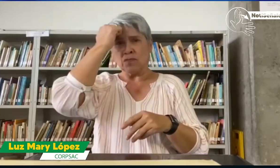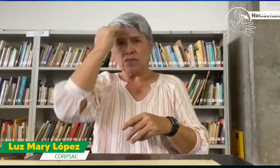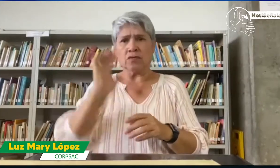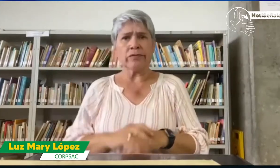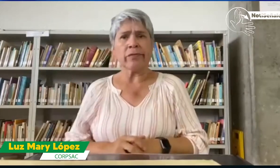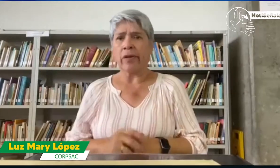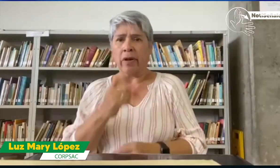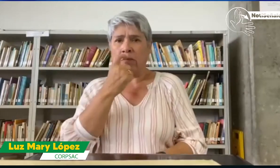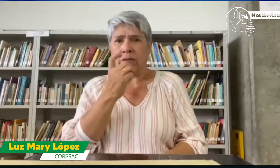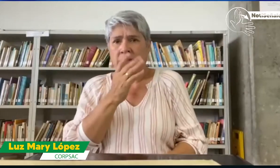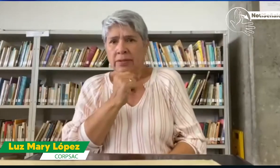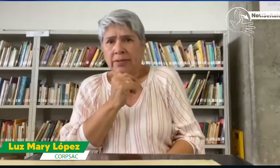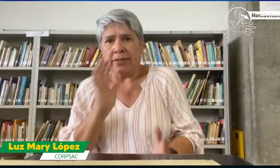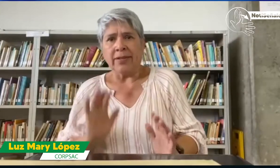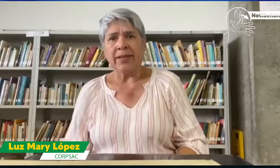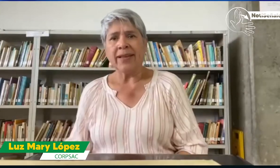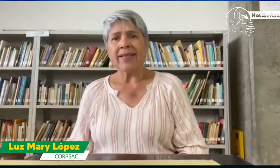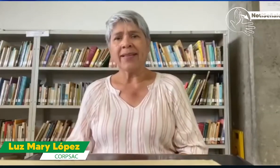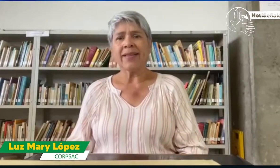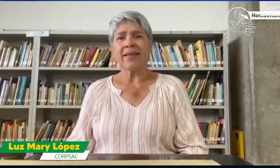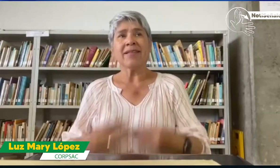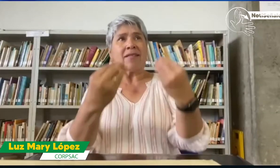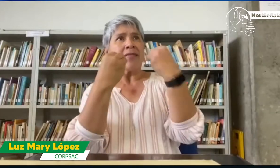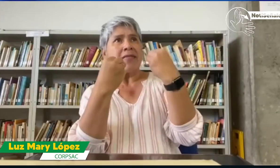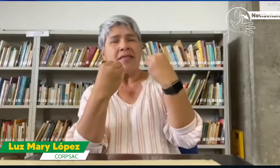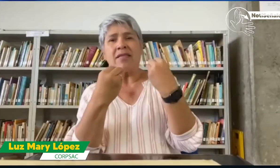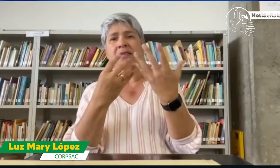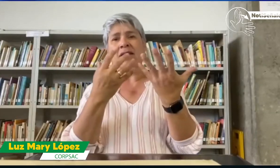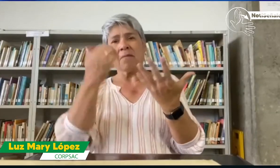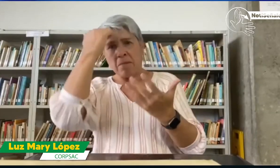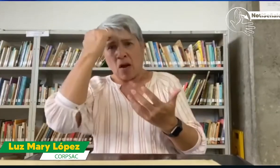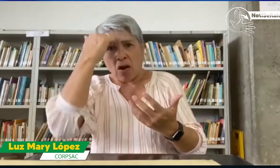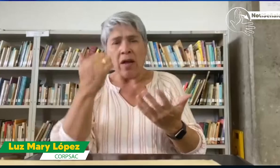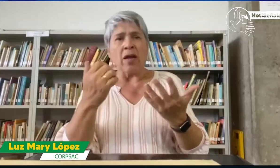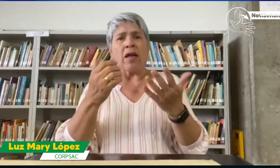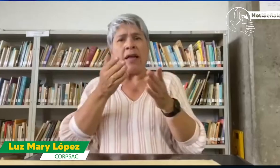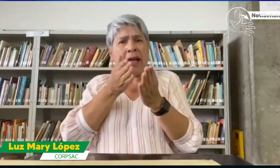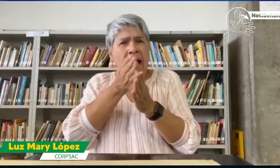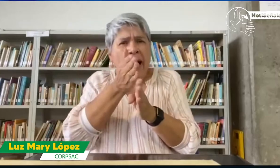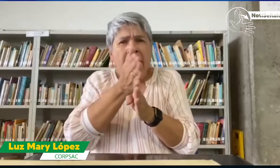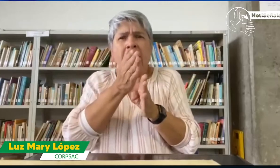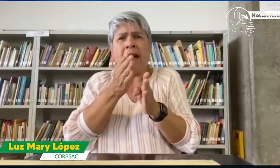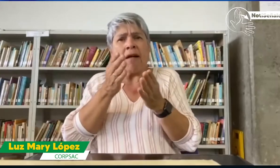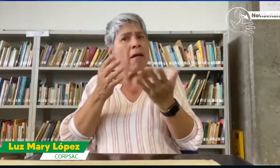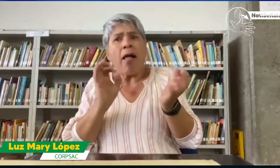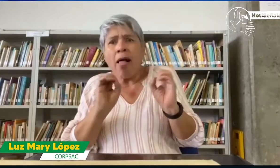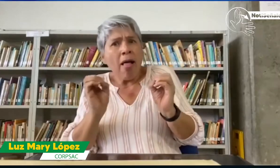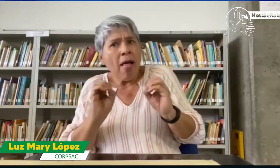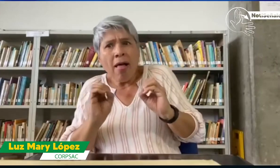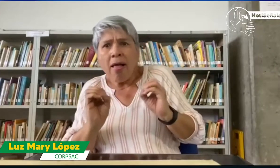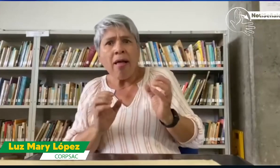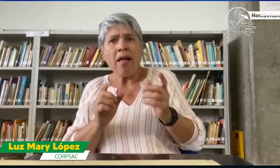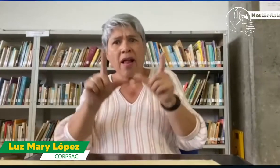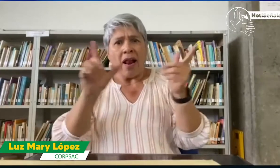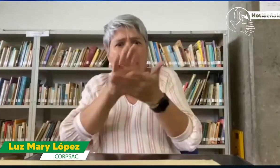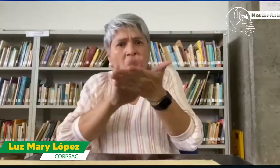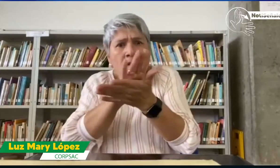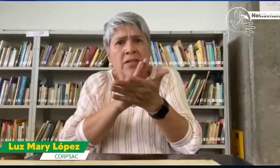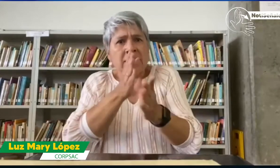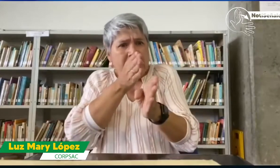formación de calidad. También los profesores sordos es una ilusión. No hay una profesión que se